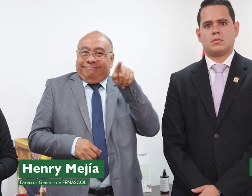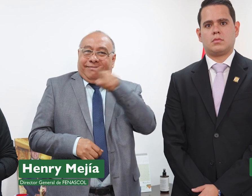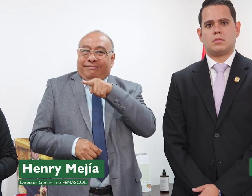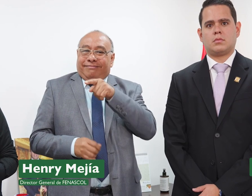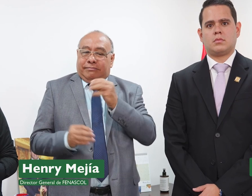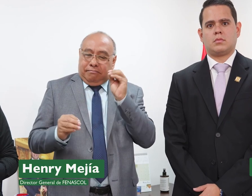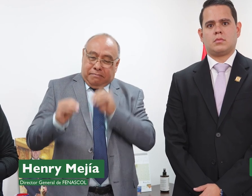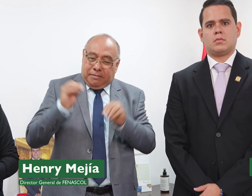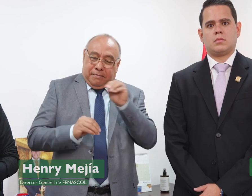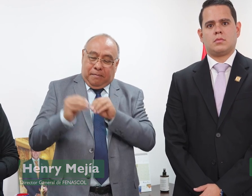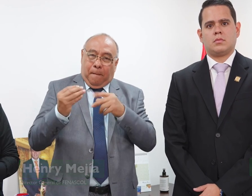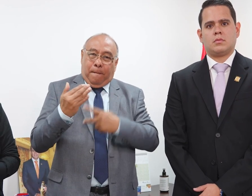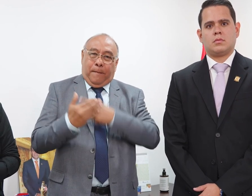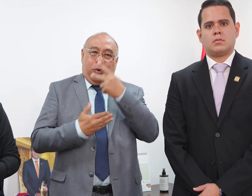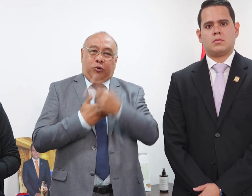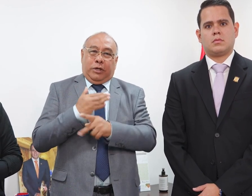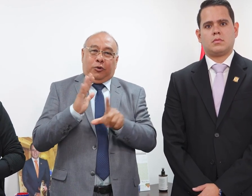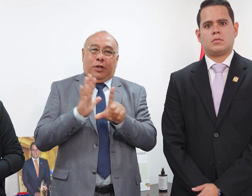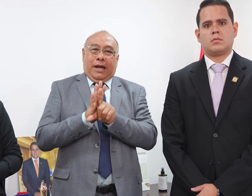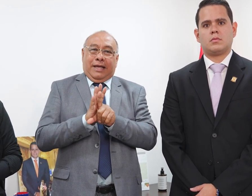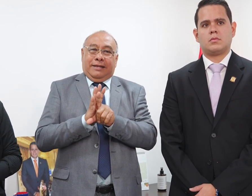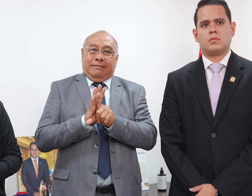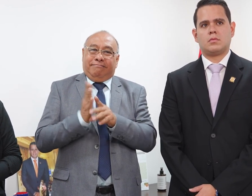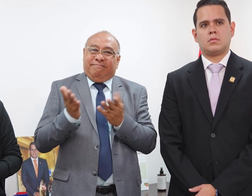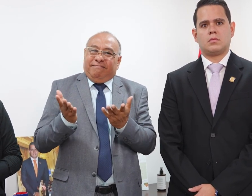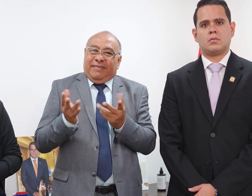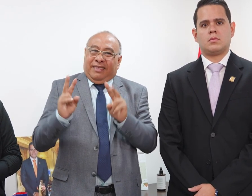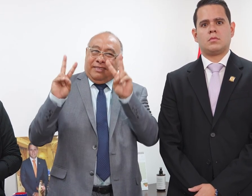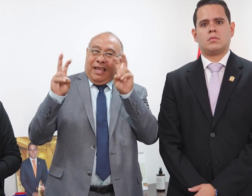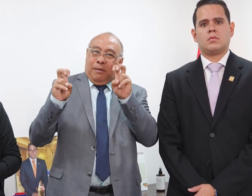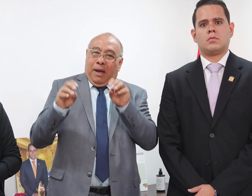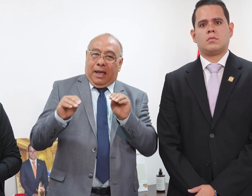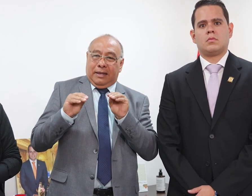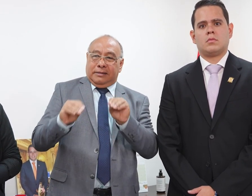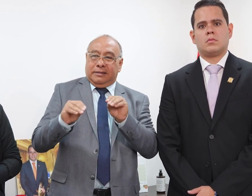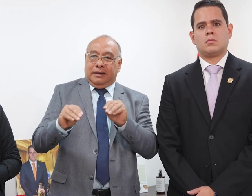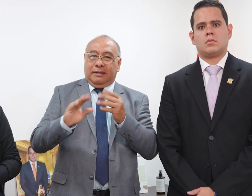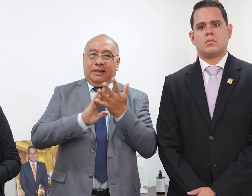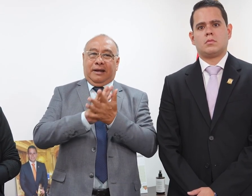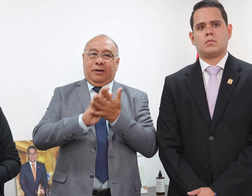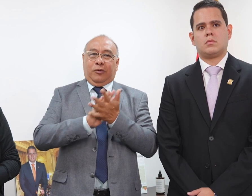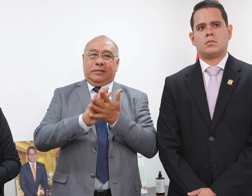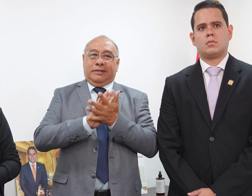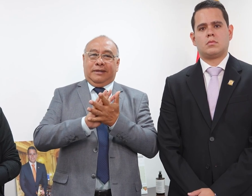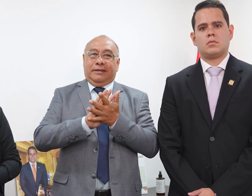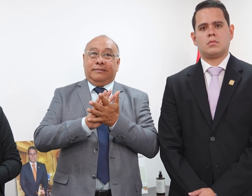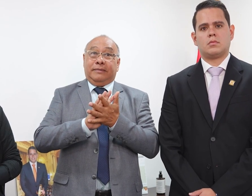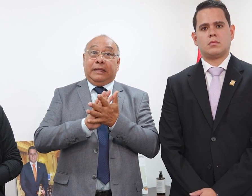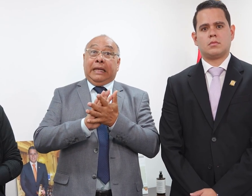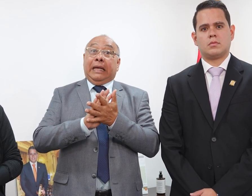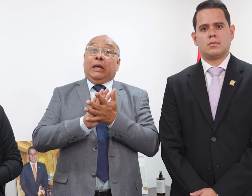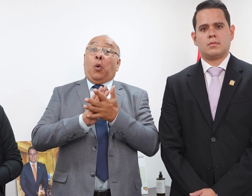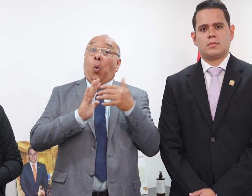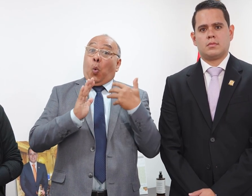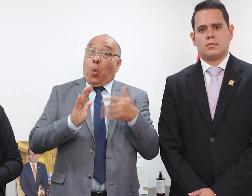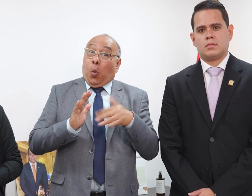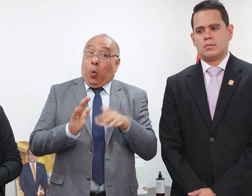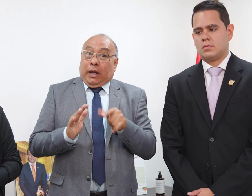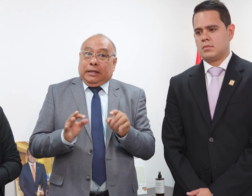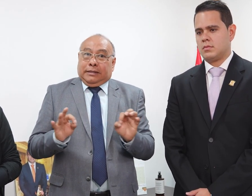señas. Y hoy ha sido muy importante, pues nos prestó atención por una hora y media. Es una de las